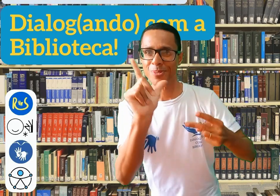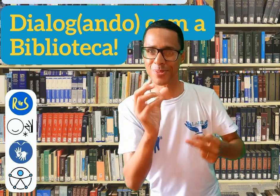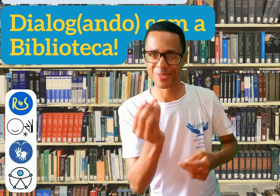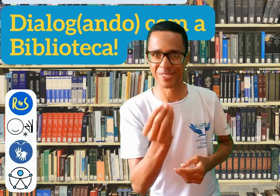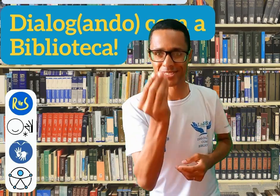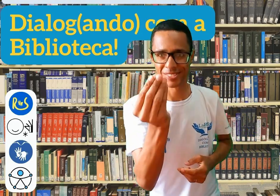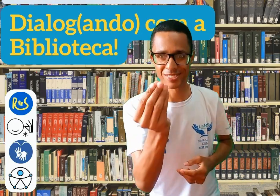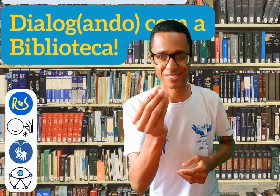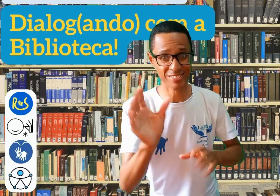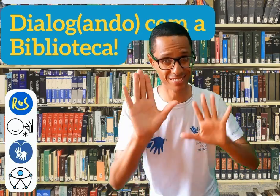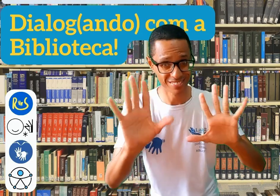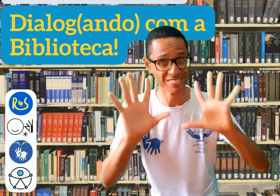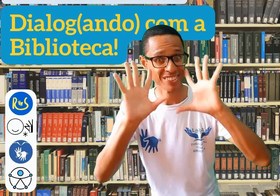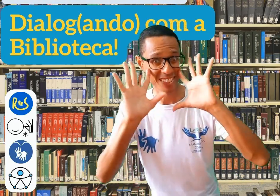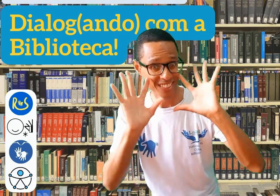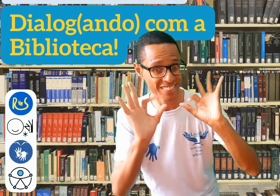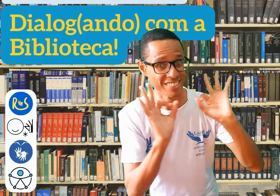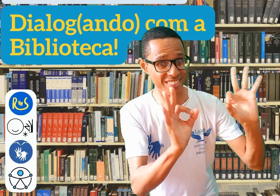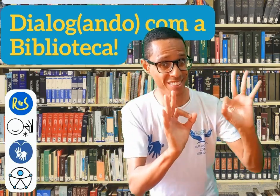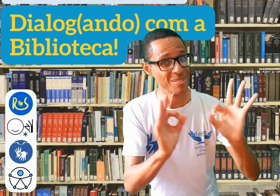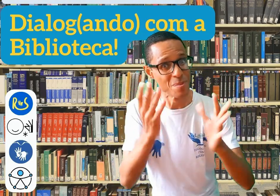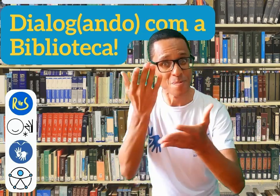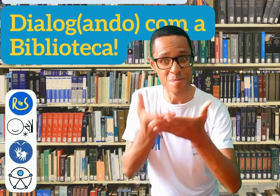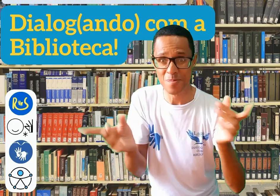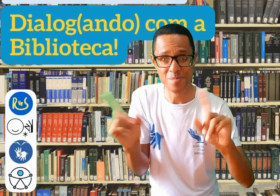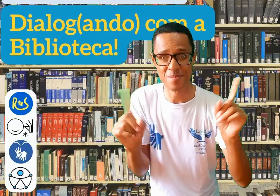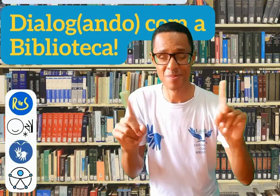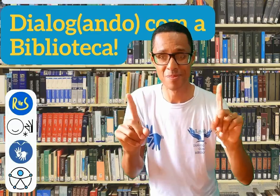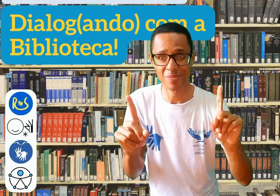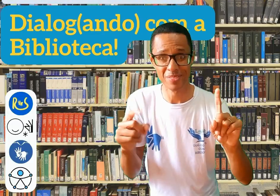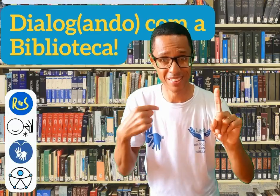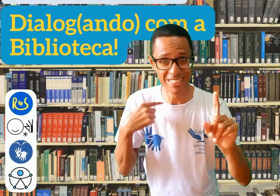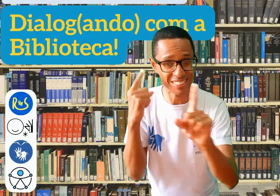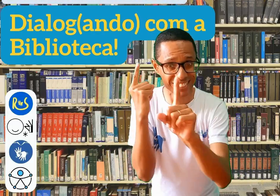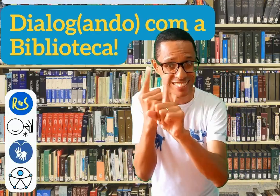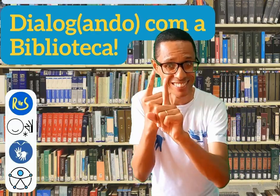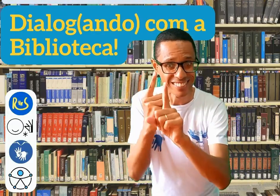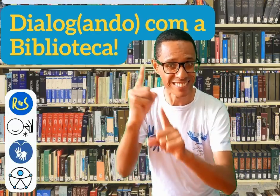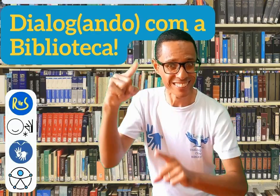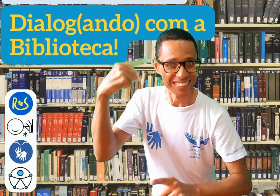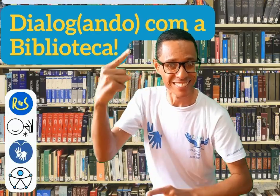Então, fique atento! Espero você lá! Tchau, tchau!